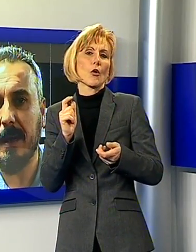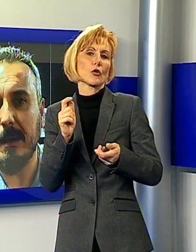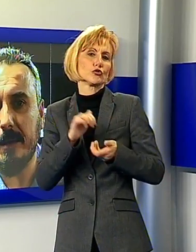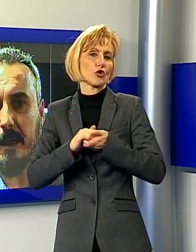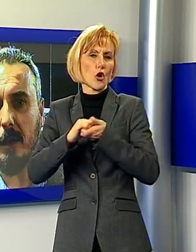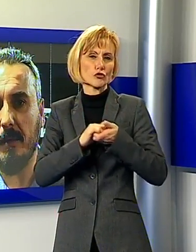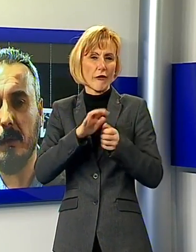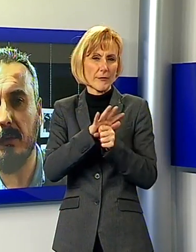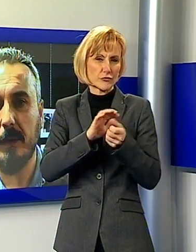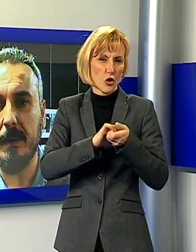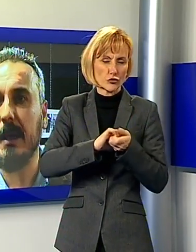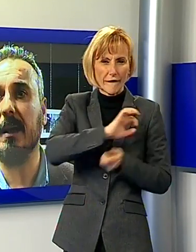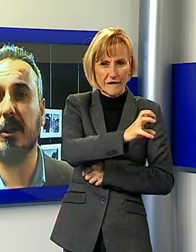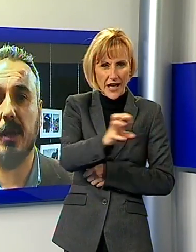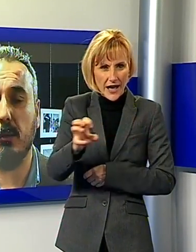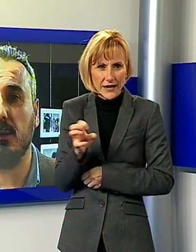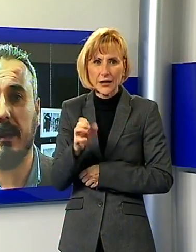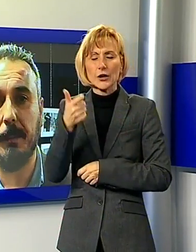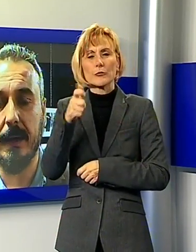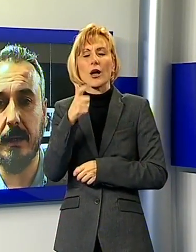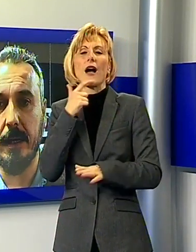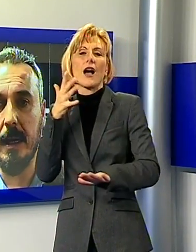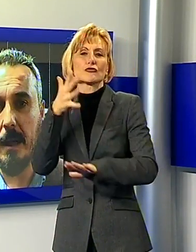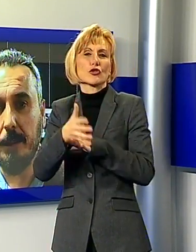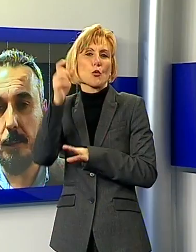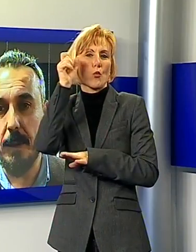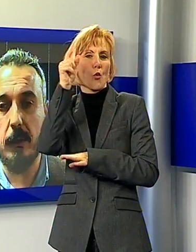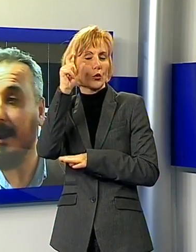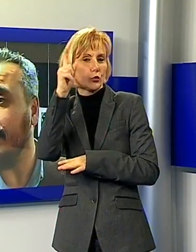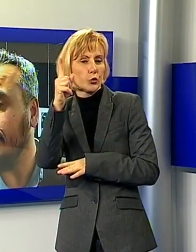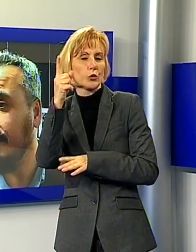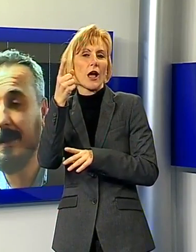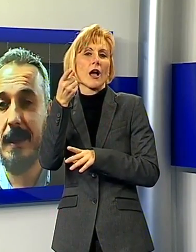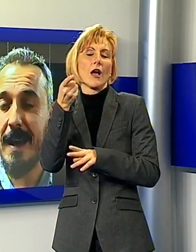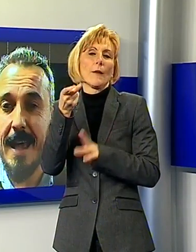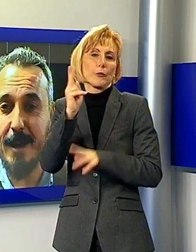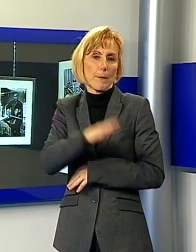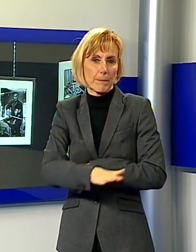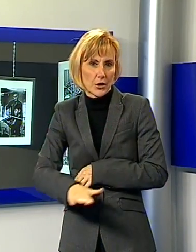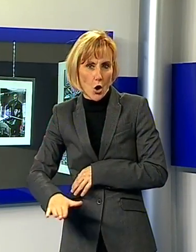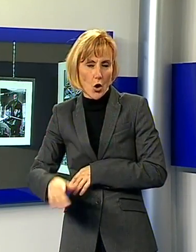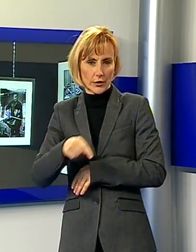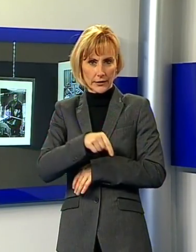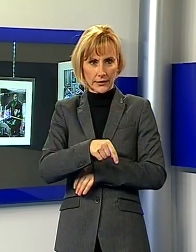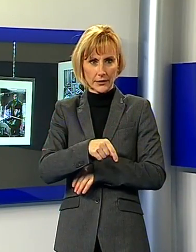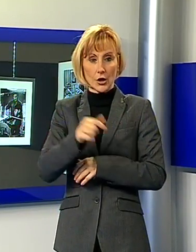garantire come valore fondamentale l'accesso alla cultura da parte dei più piccoli. Nell'arco dell'anno in ho fatto queste